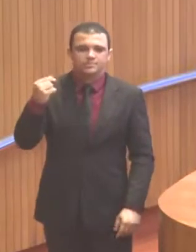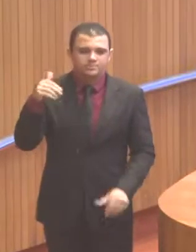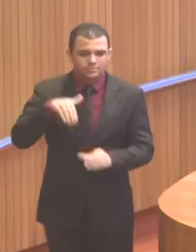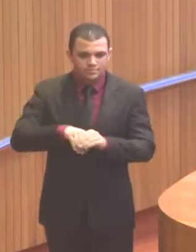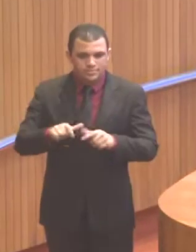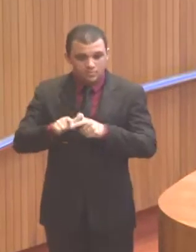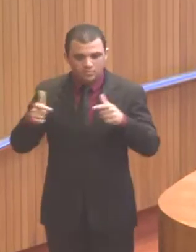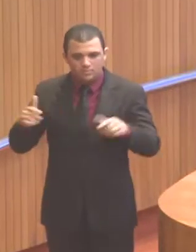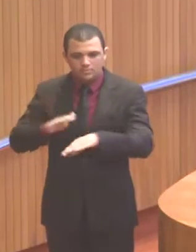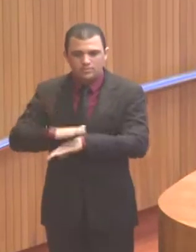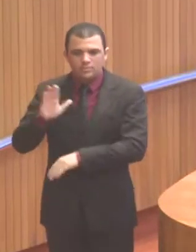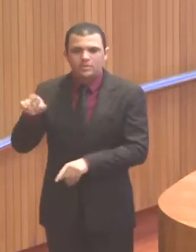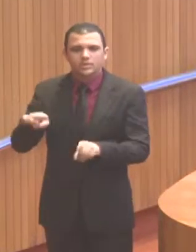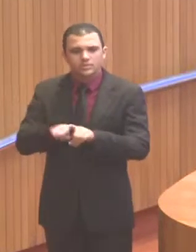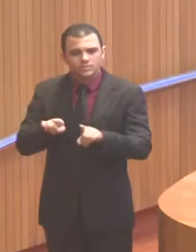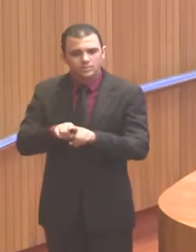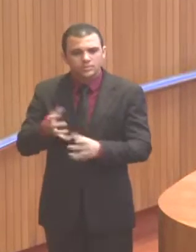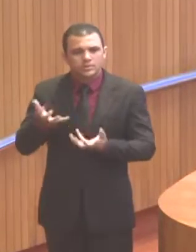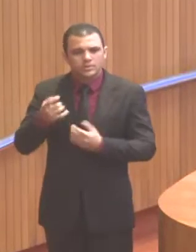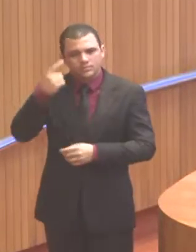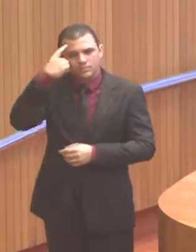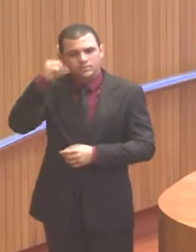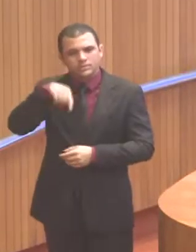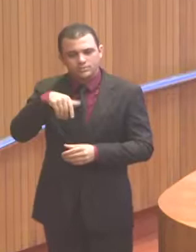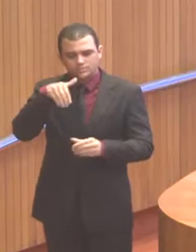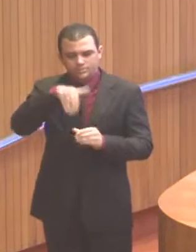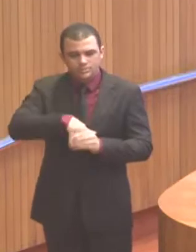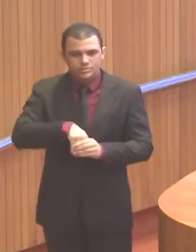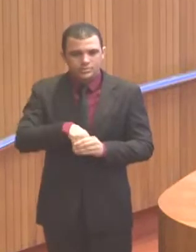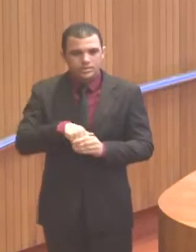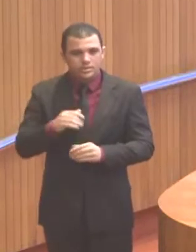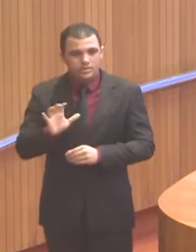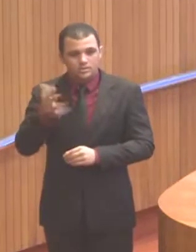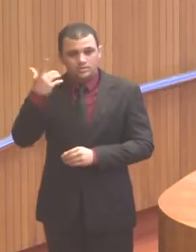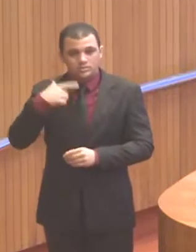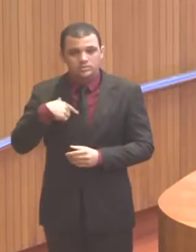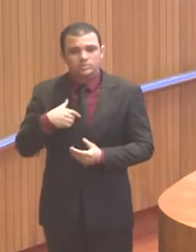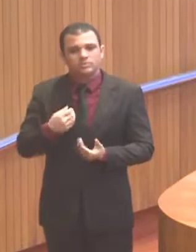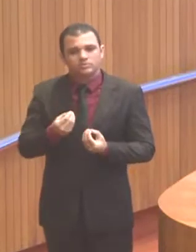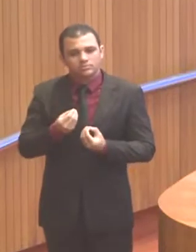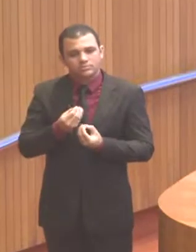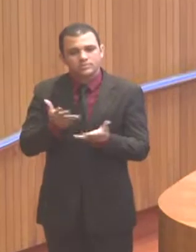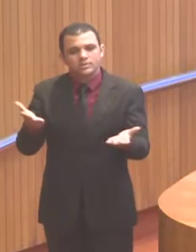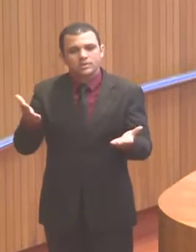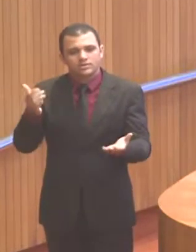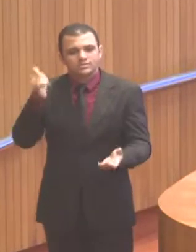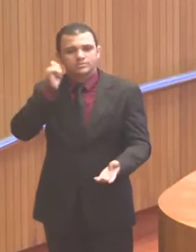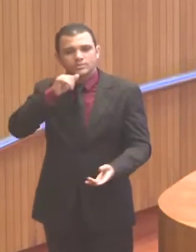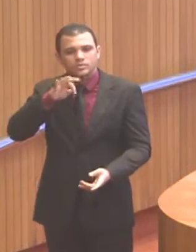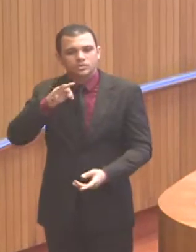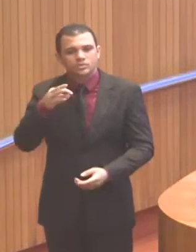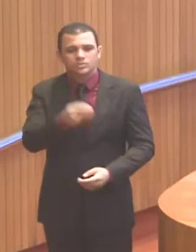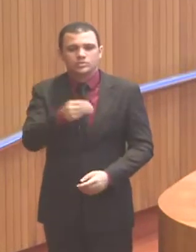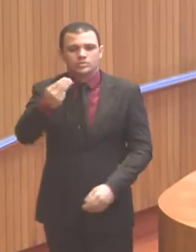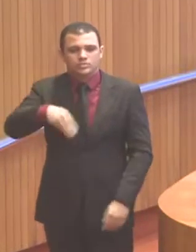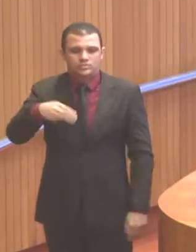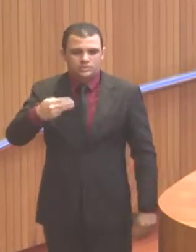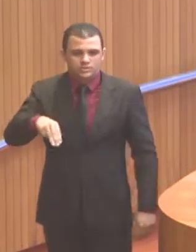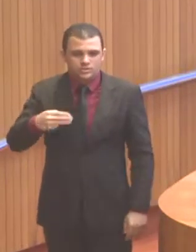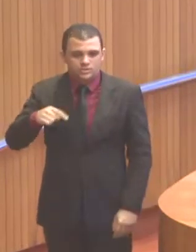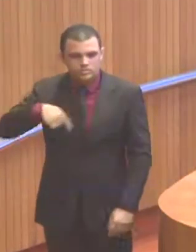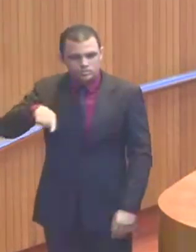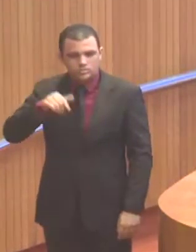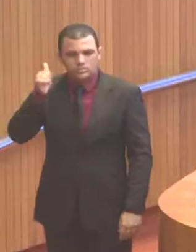deputada Vianney, deputada Gardenha, deputada Valéria, a todas as mulheres do Maranhão. Nós, mulheres, somos minoria,